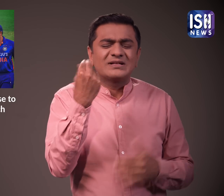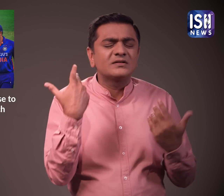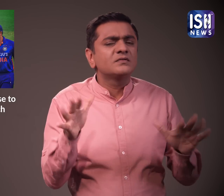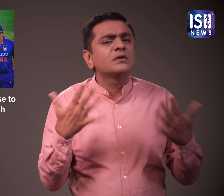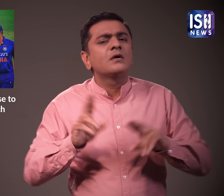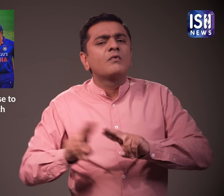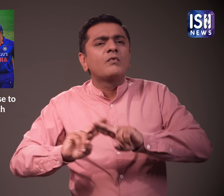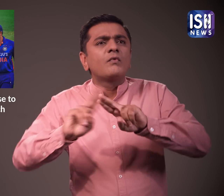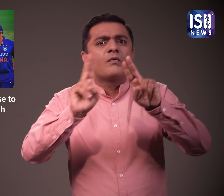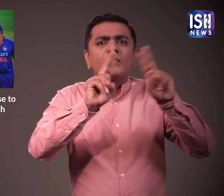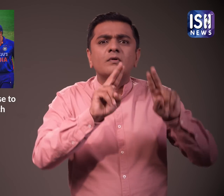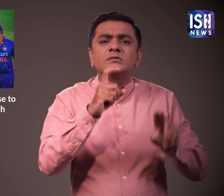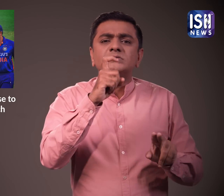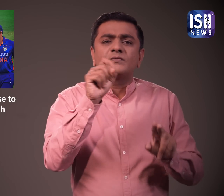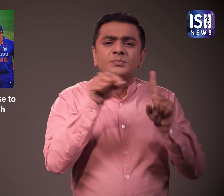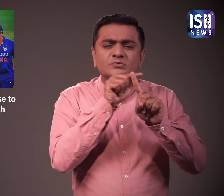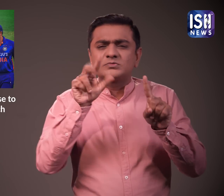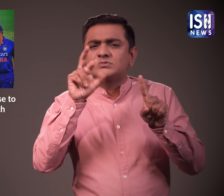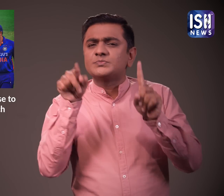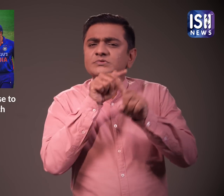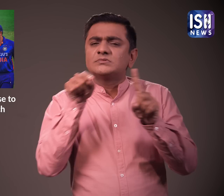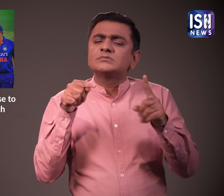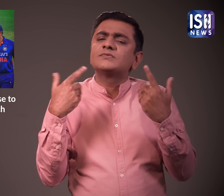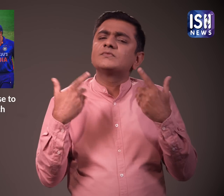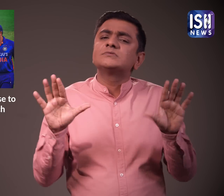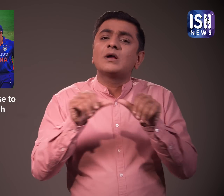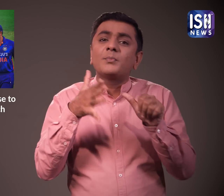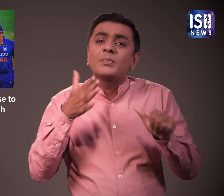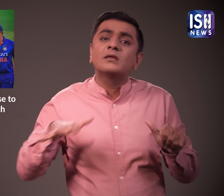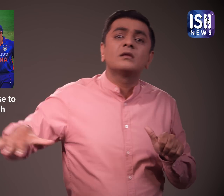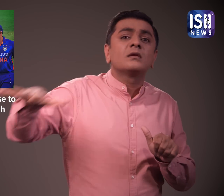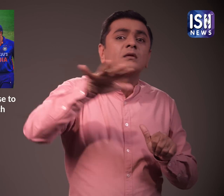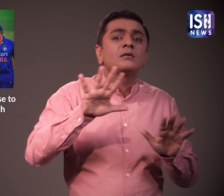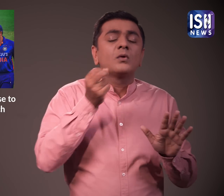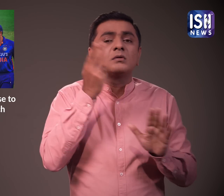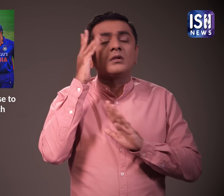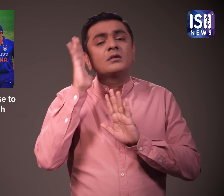स्टार होटलों के कमरे बिक गए है सब फुल है